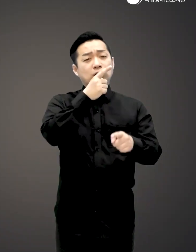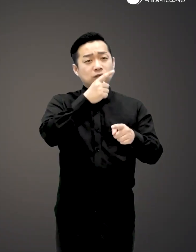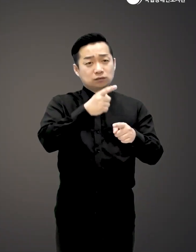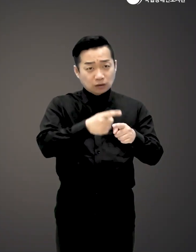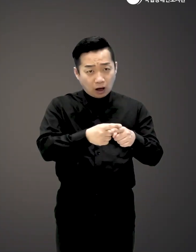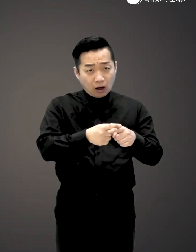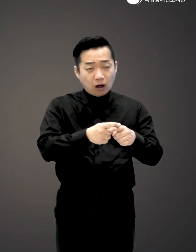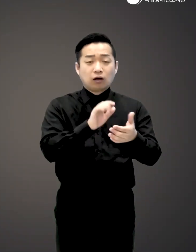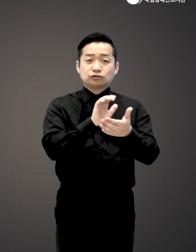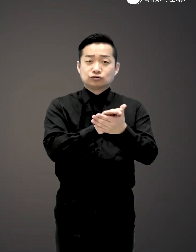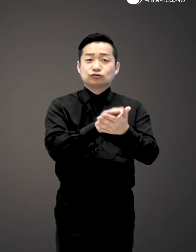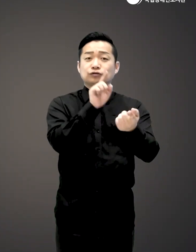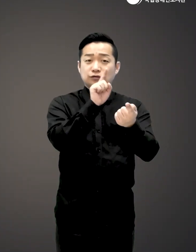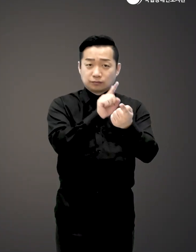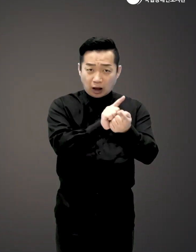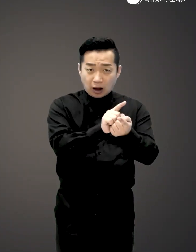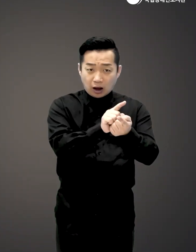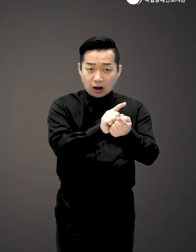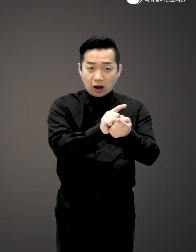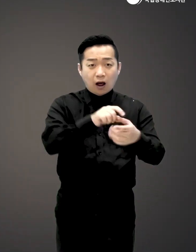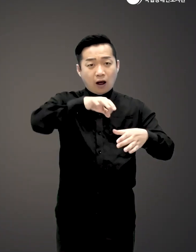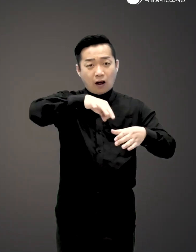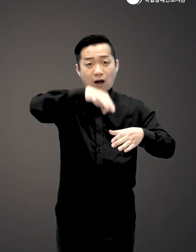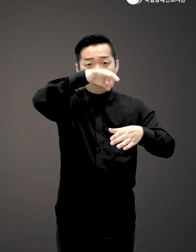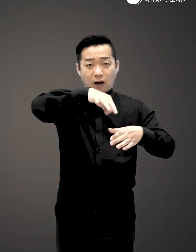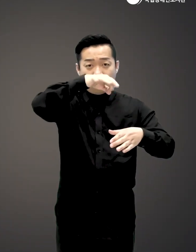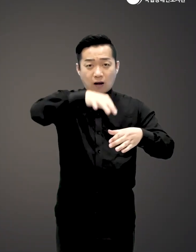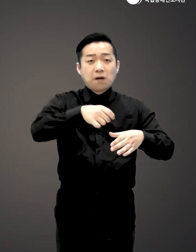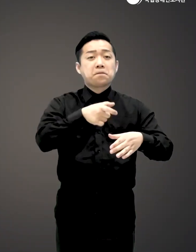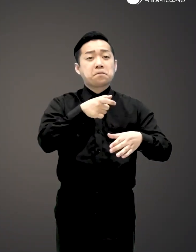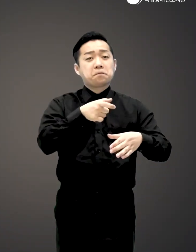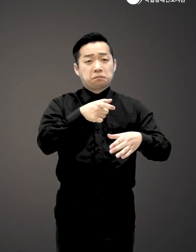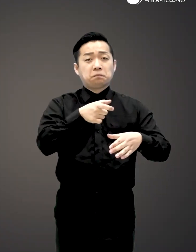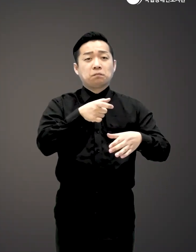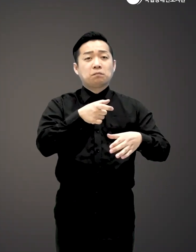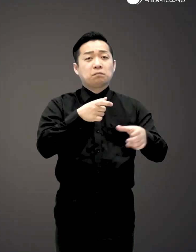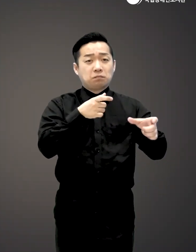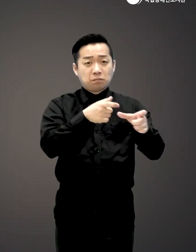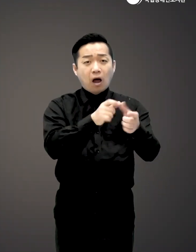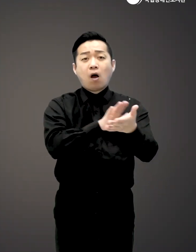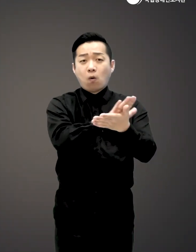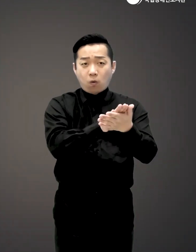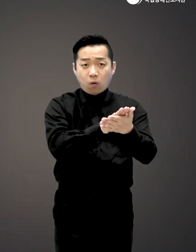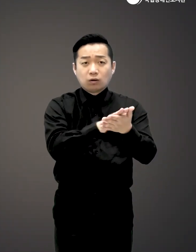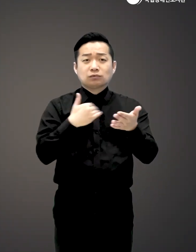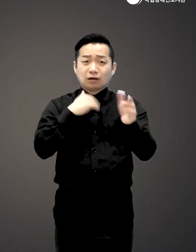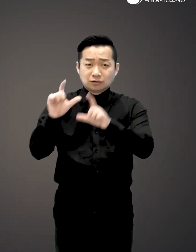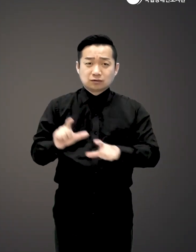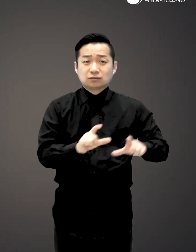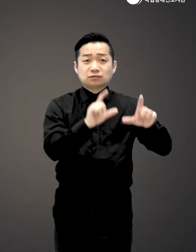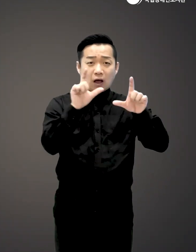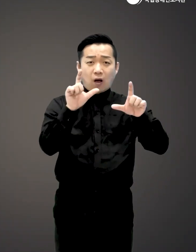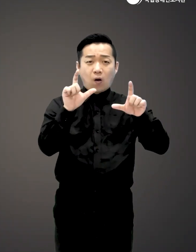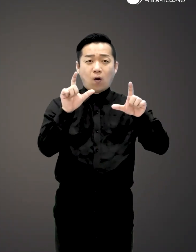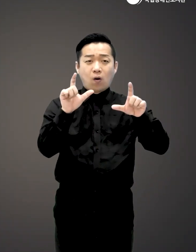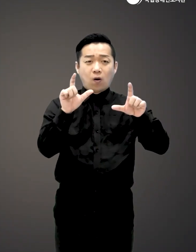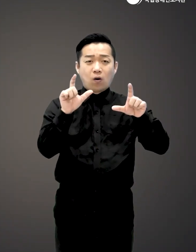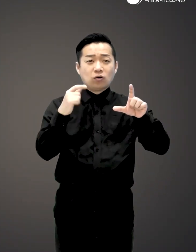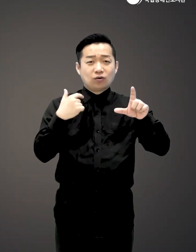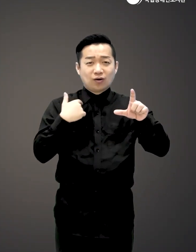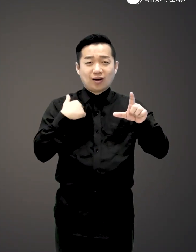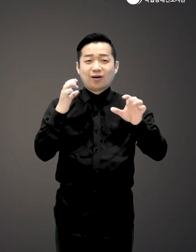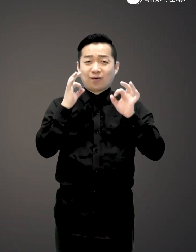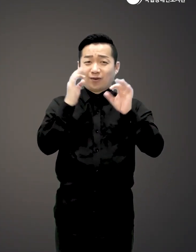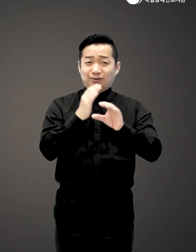하다가 또 친구들 만나서 즐겁게 차도 한 잔 하고 그렇게 살려고 나름대로 그 다음에